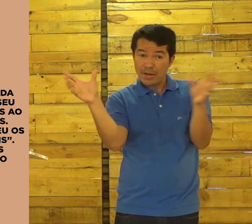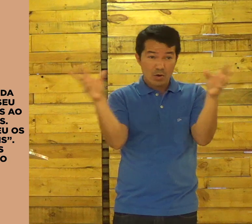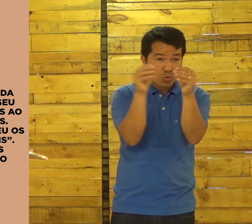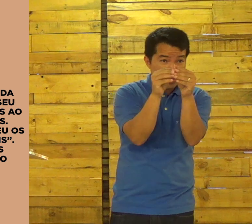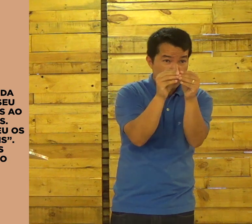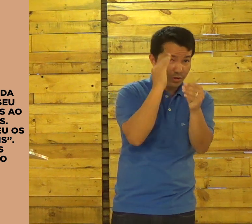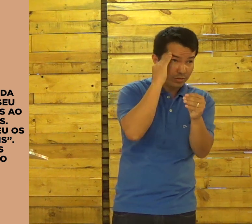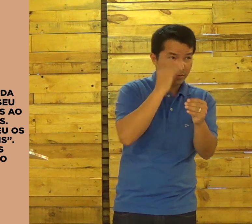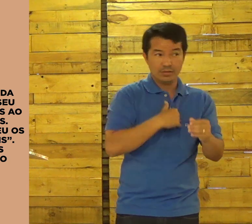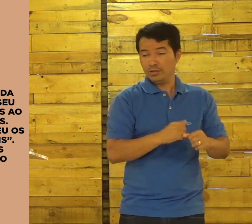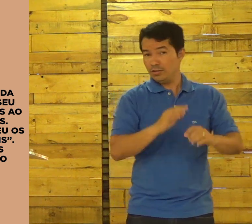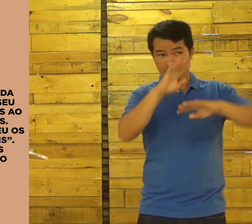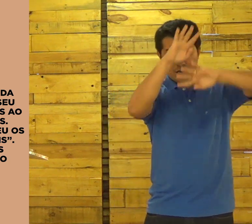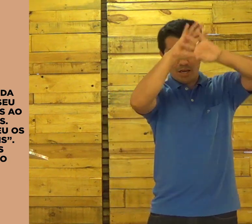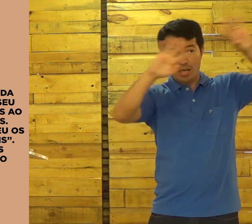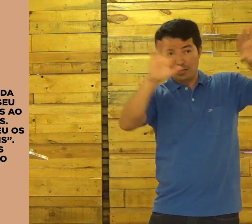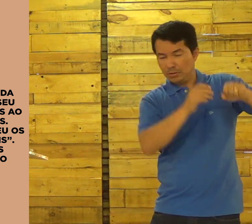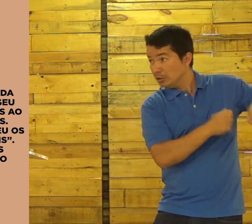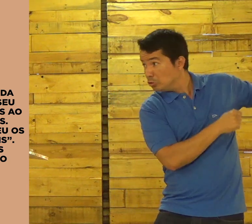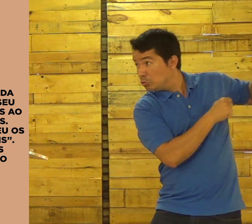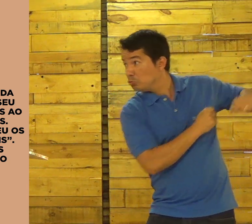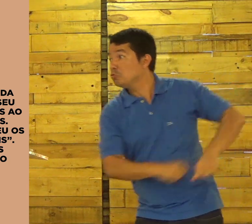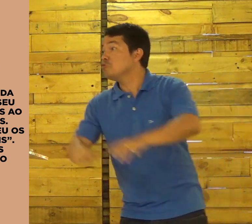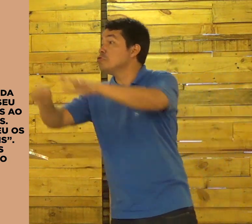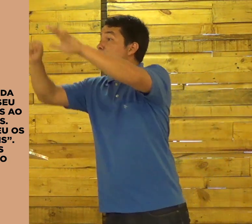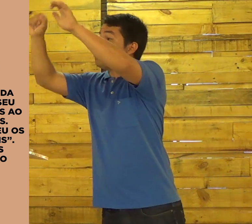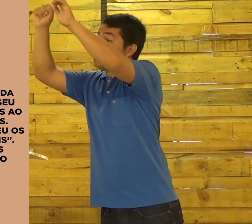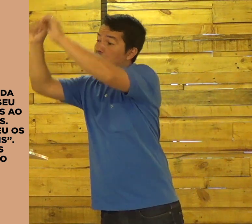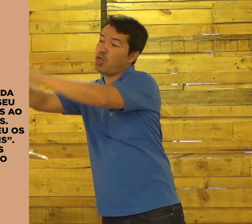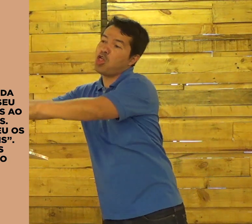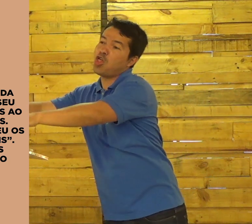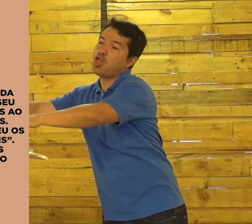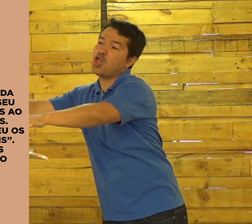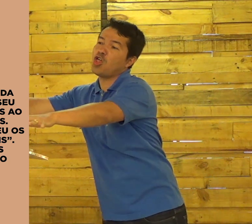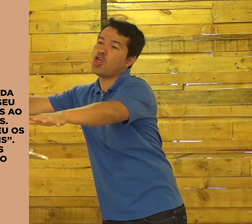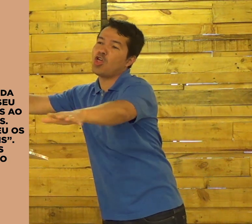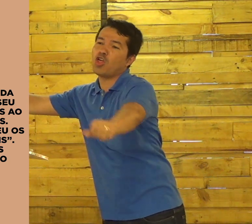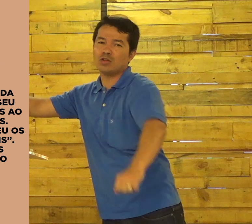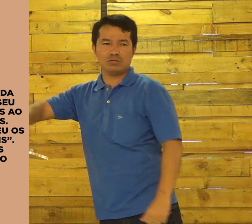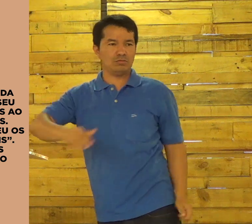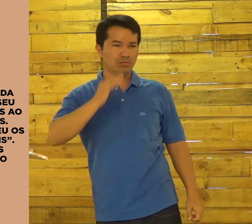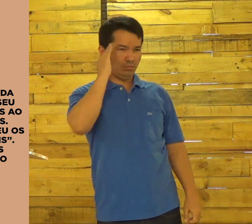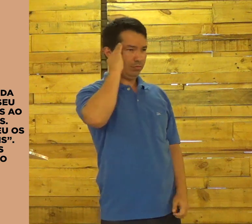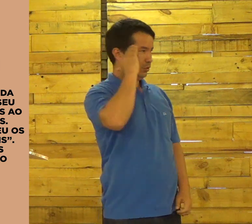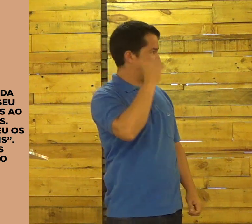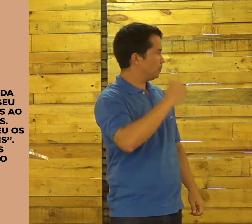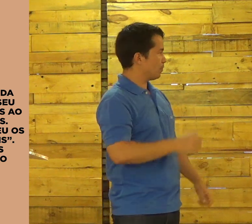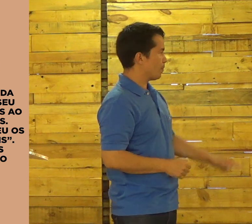Tá? Eu resolvo ouvir os palavras no sinal. Lançando a rede. Entendeu?